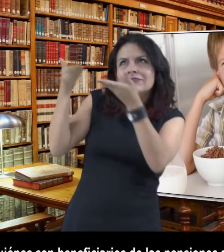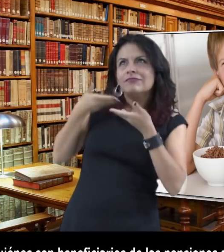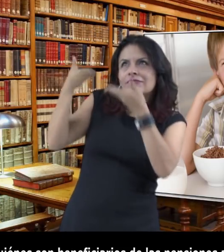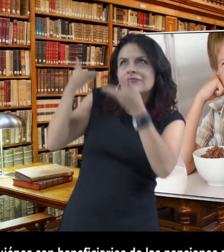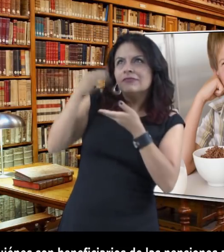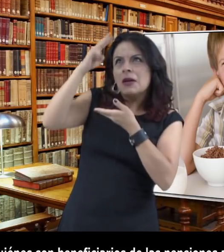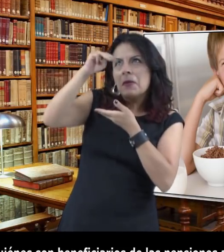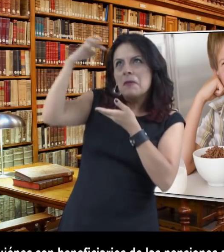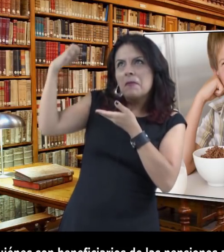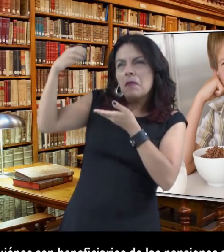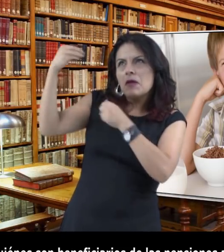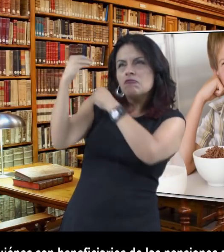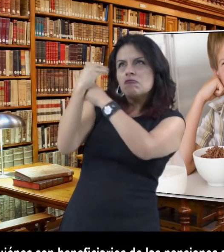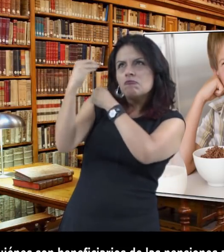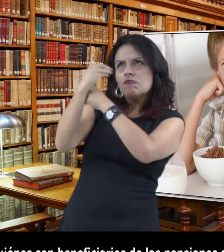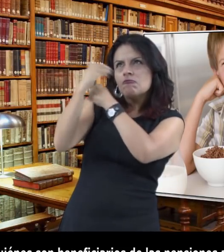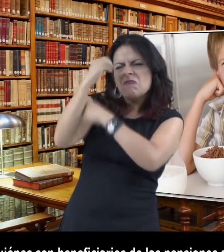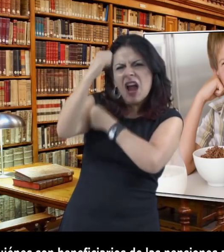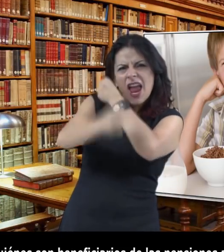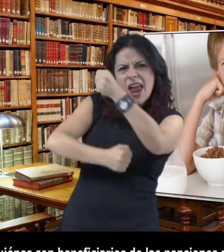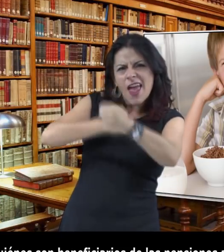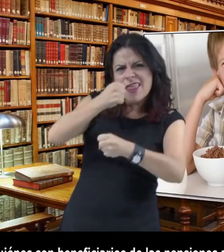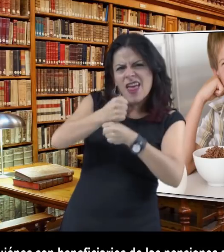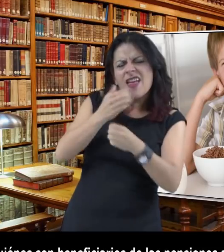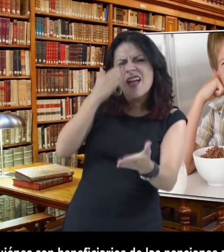alimenticias? Los hijos e hijas hasta que cumplan 21 años.